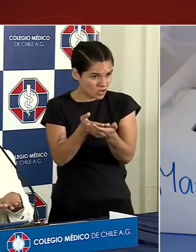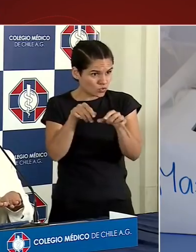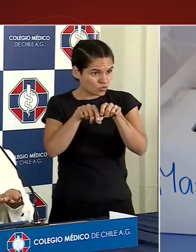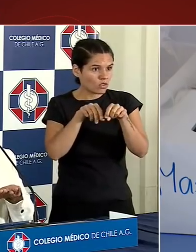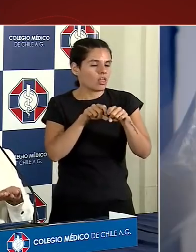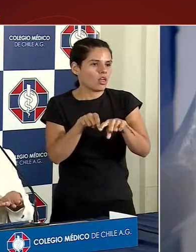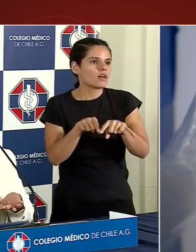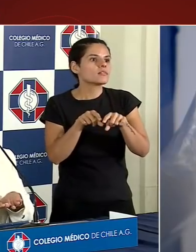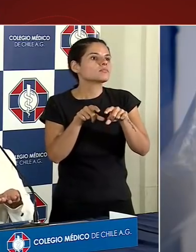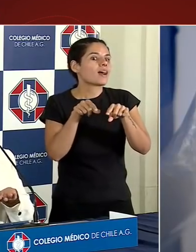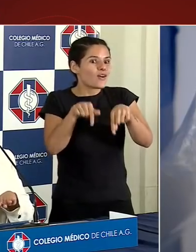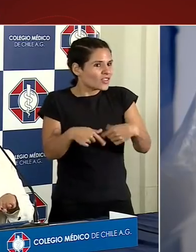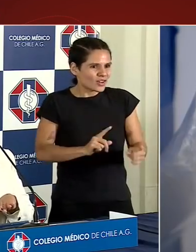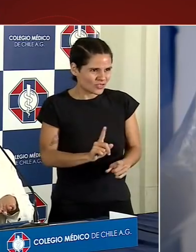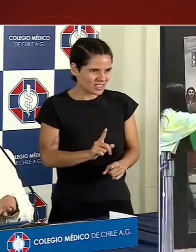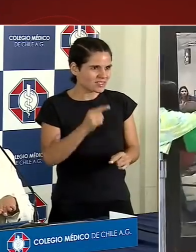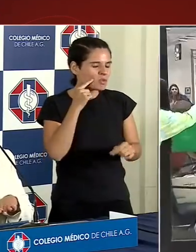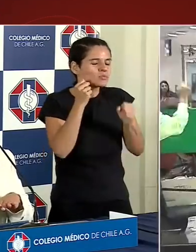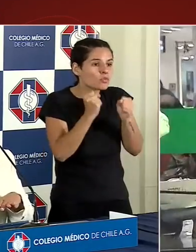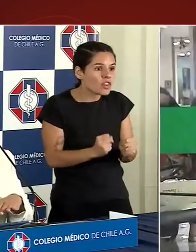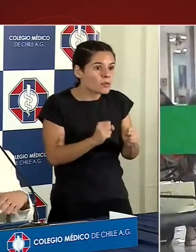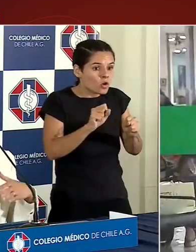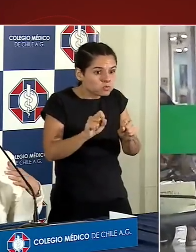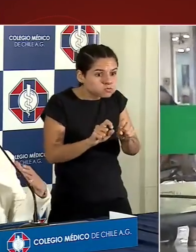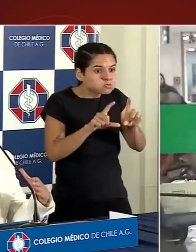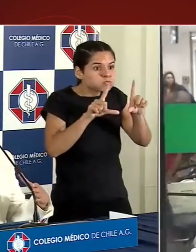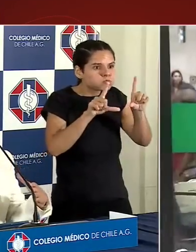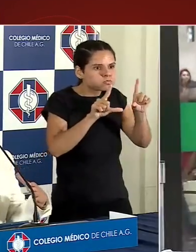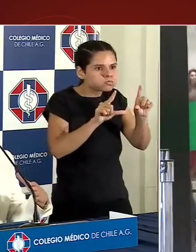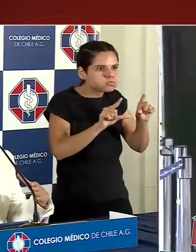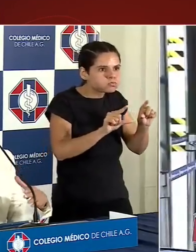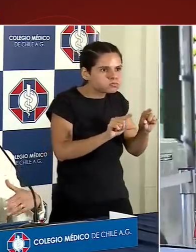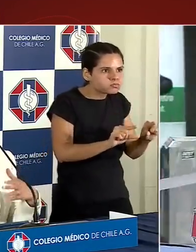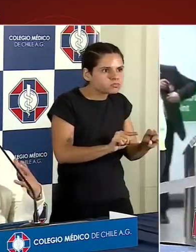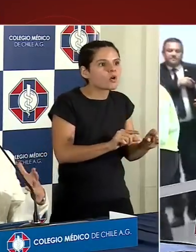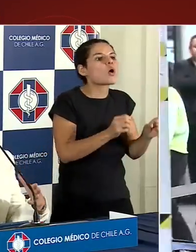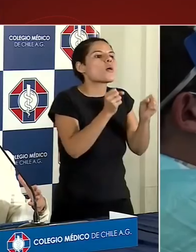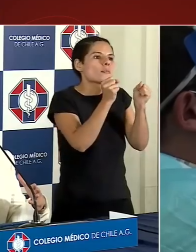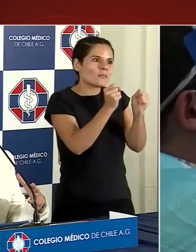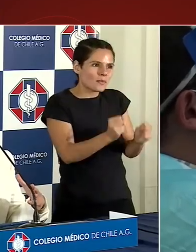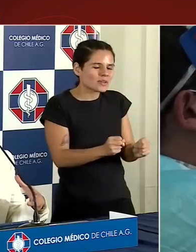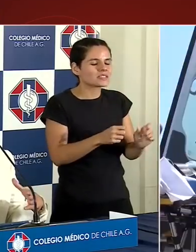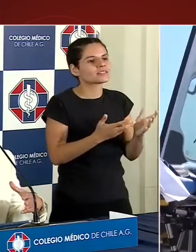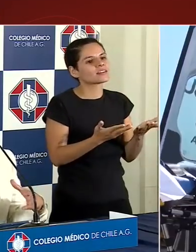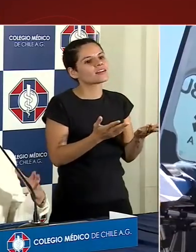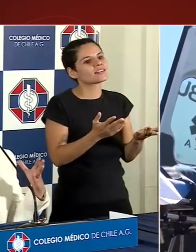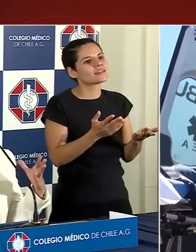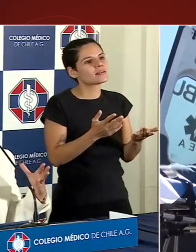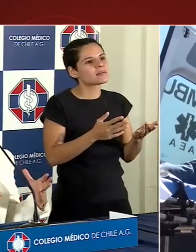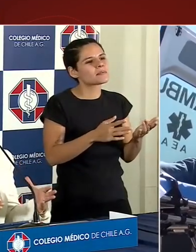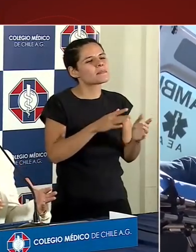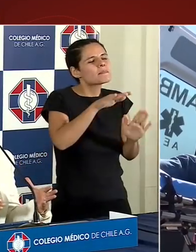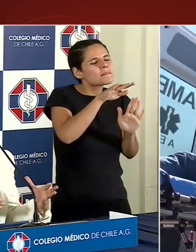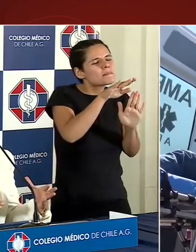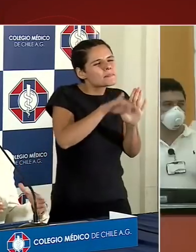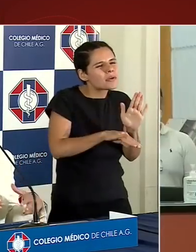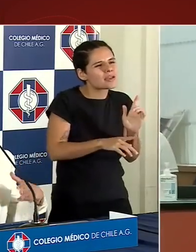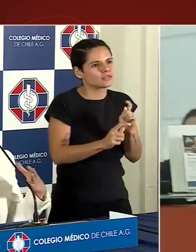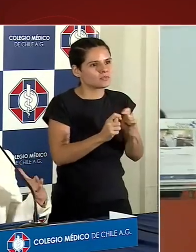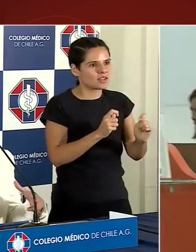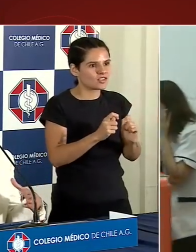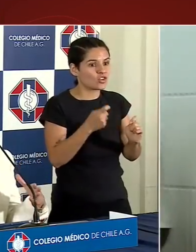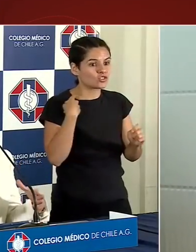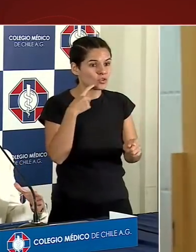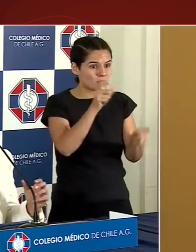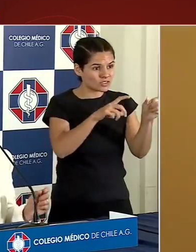curva, puede que no tengamos que sobreexponer a la ciudadanía y a los equipos de salud